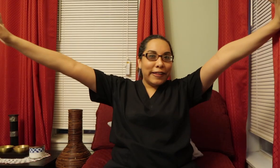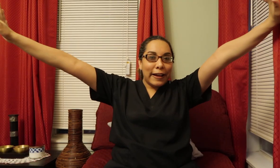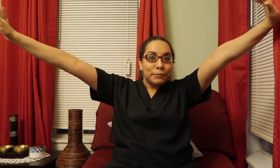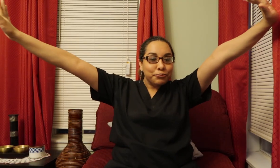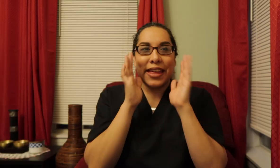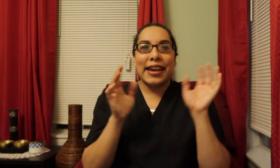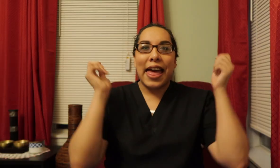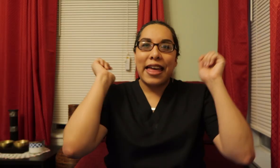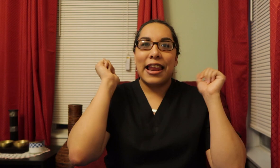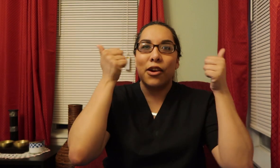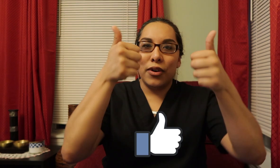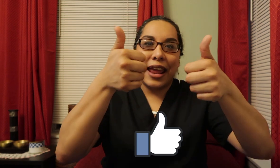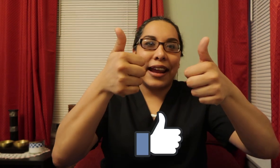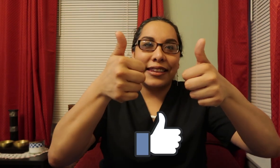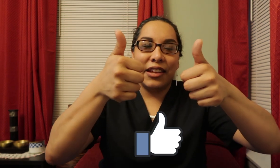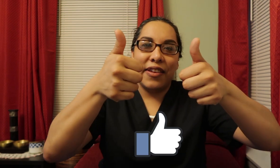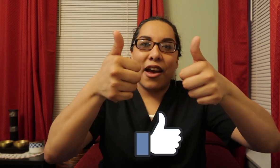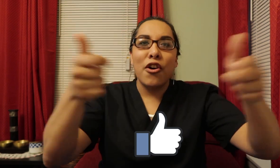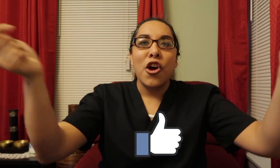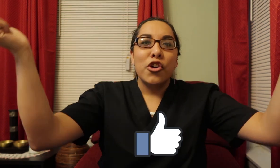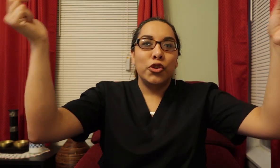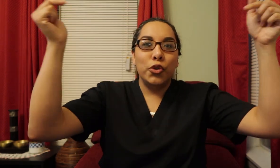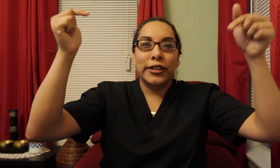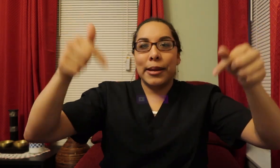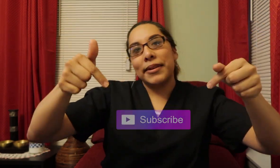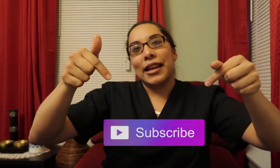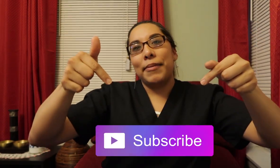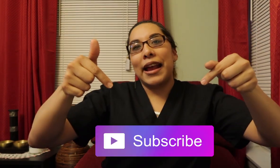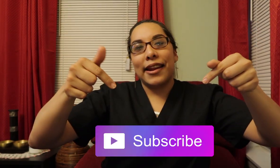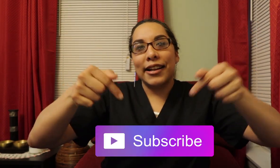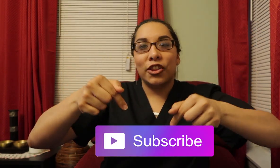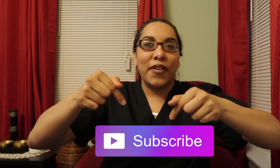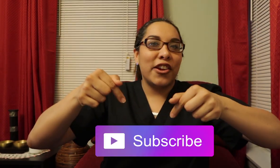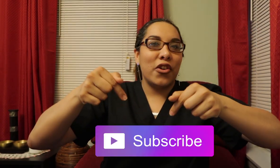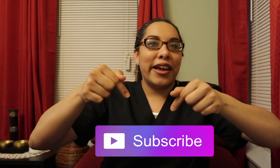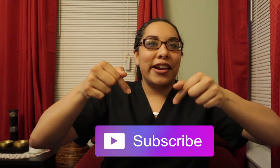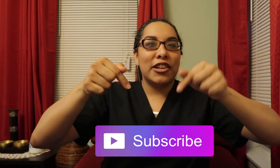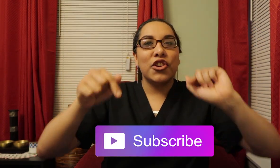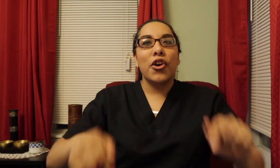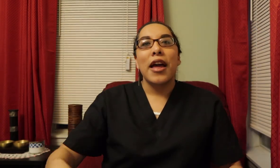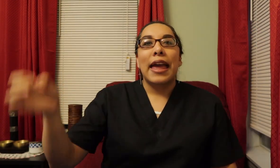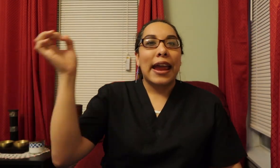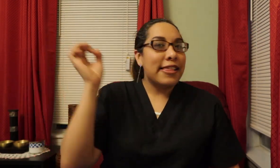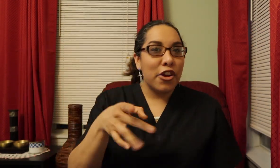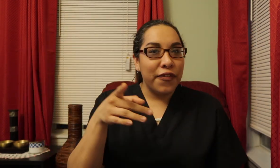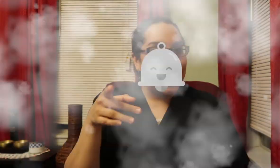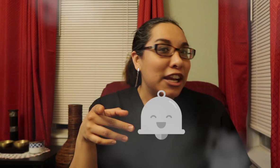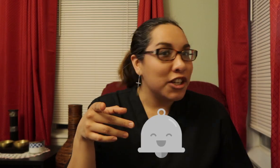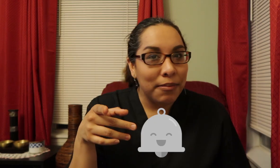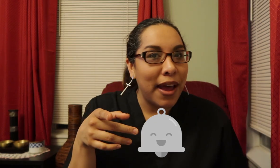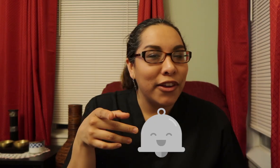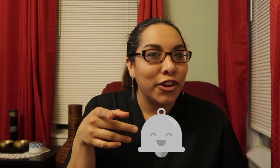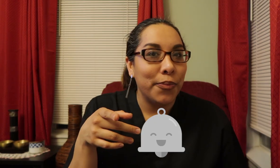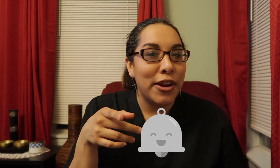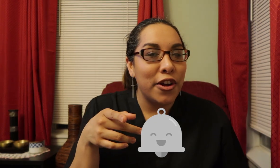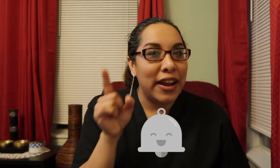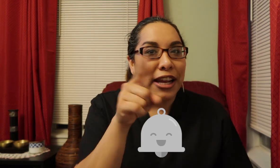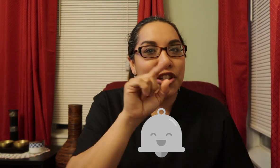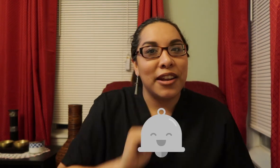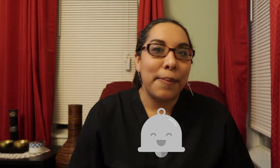ahorita Piden dale un like A este video Suscribese A mi canal Si todavía no lo han hecho Hit the notification bell So you'll be notified Each time Then